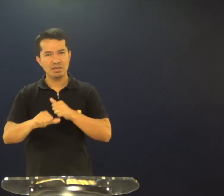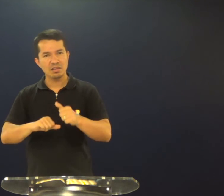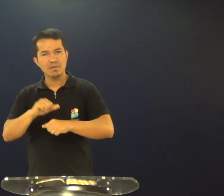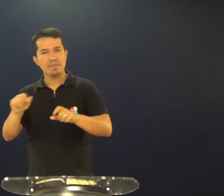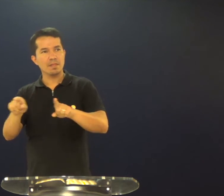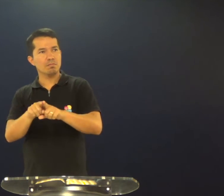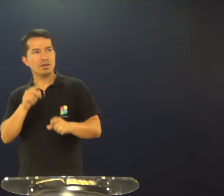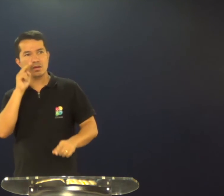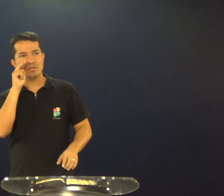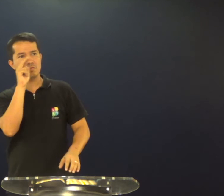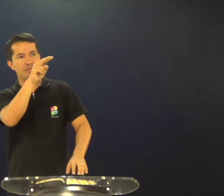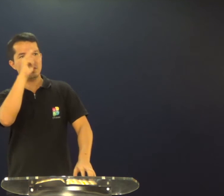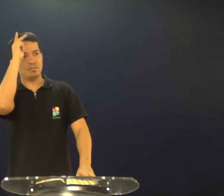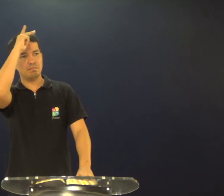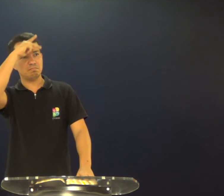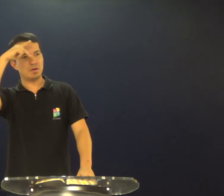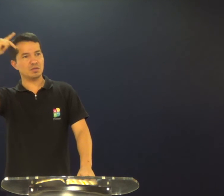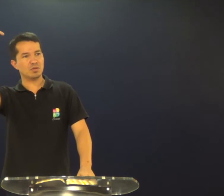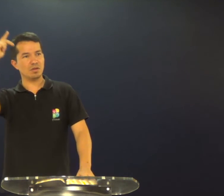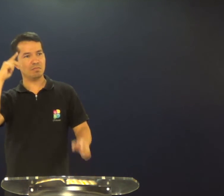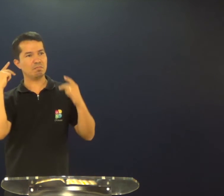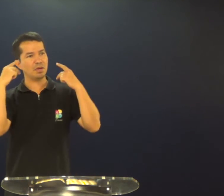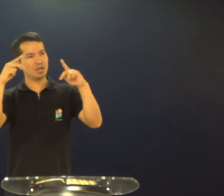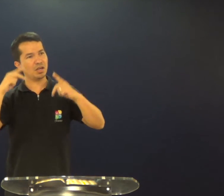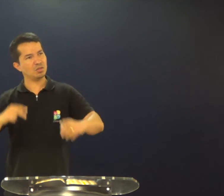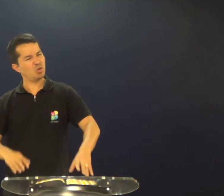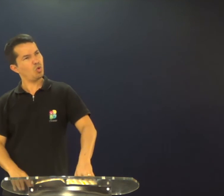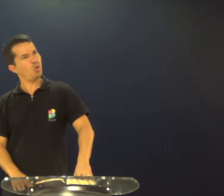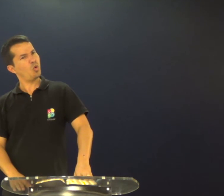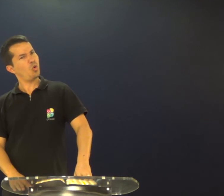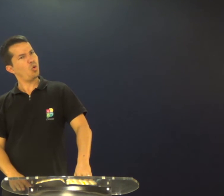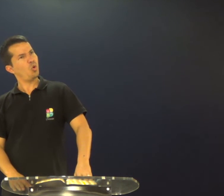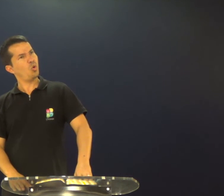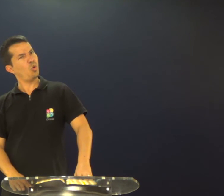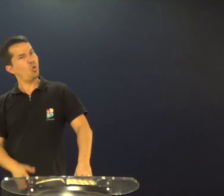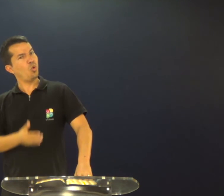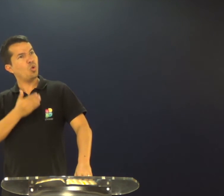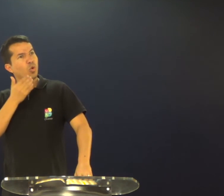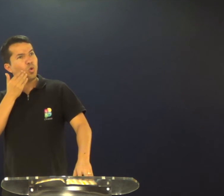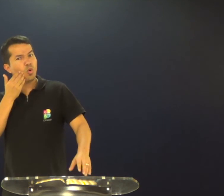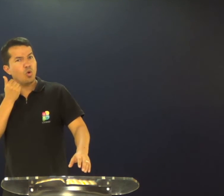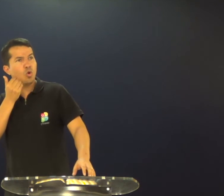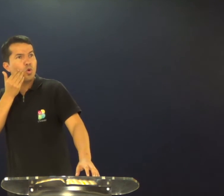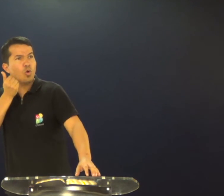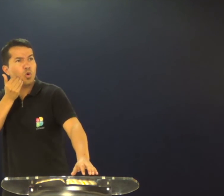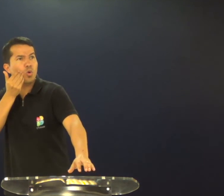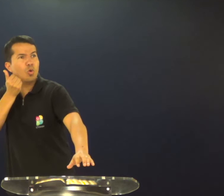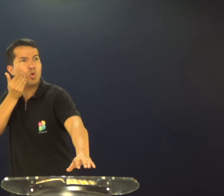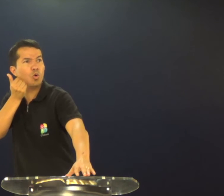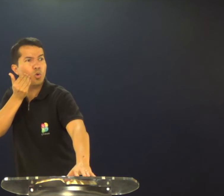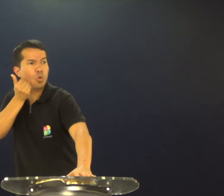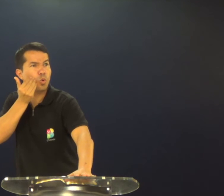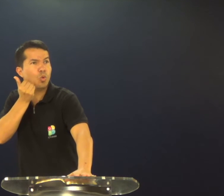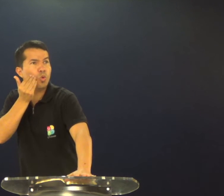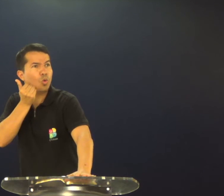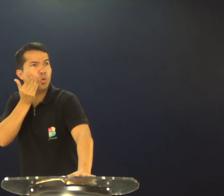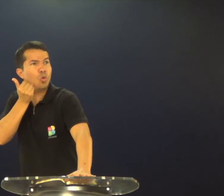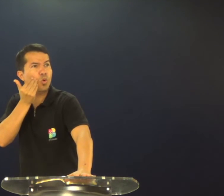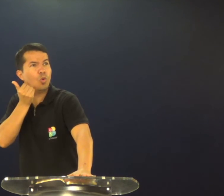a ficar mais calmo, comecei a ver lá o Pascoal pregar, por exemplo, e eu pensava, puxa, eu quero